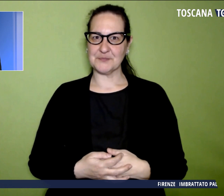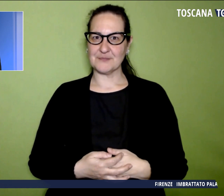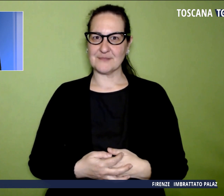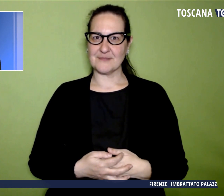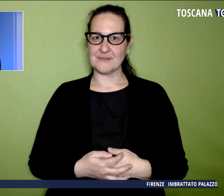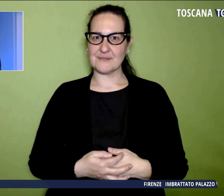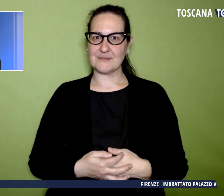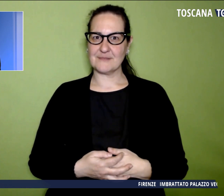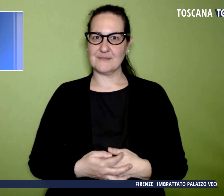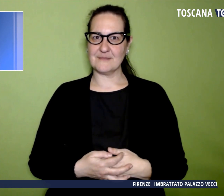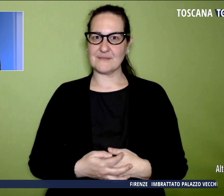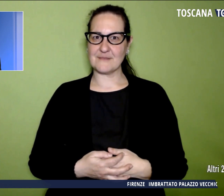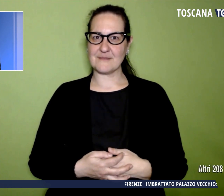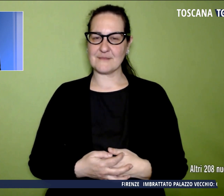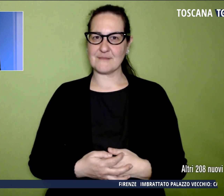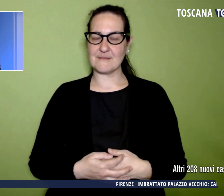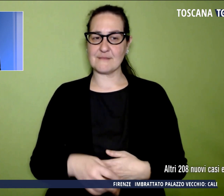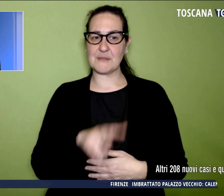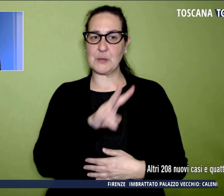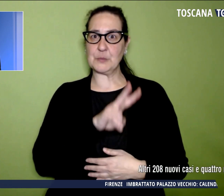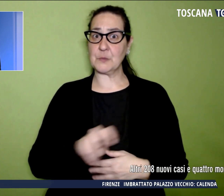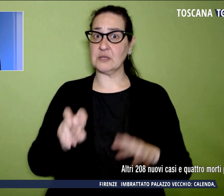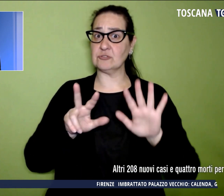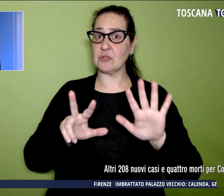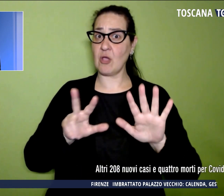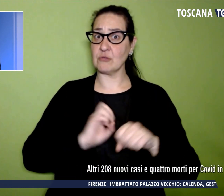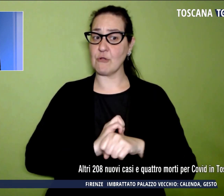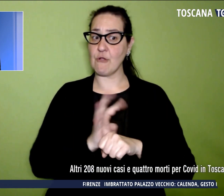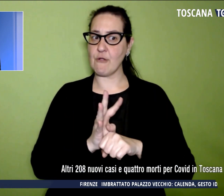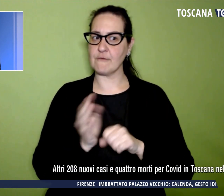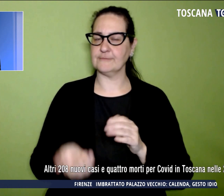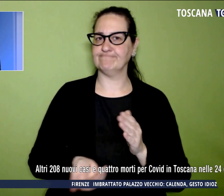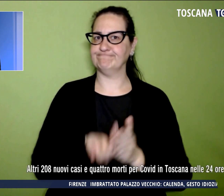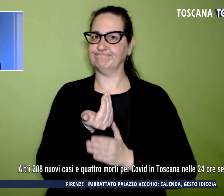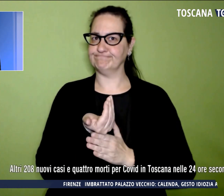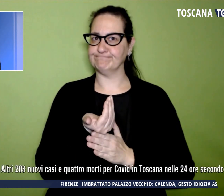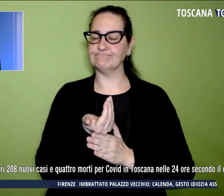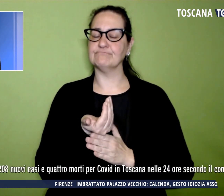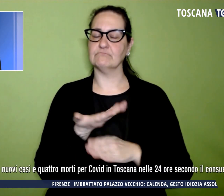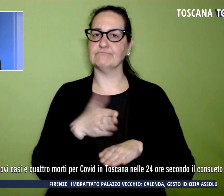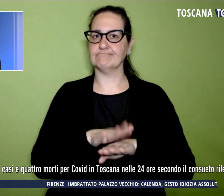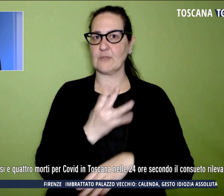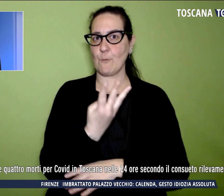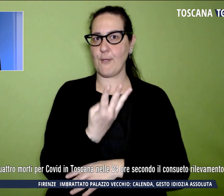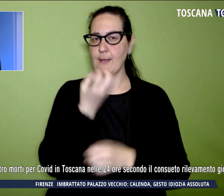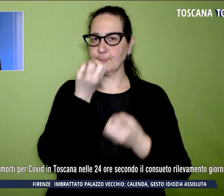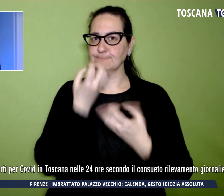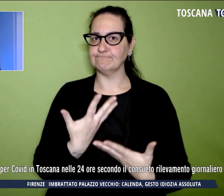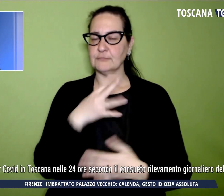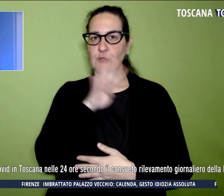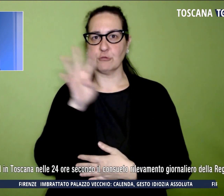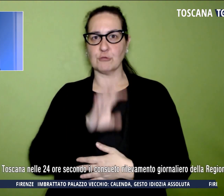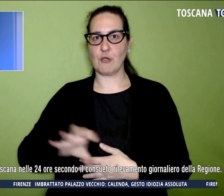Altri 208 nuovi casi, 4 morti purtroppo per Covid in Toscana nelle ultime